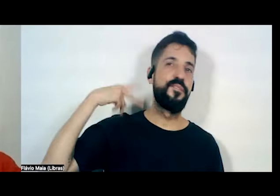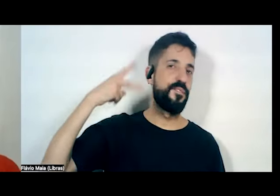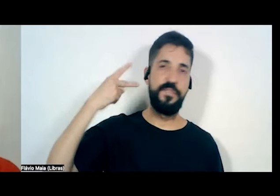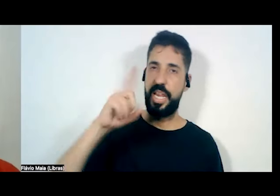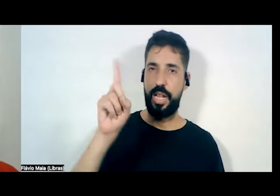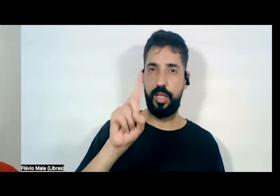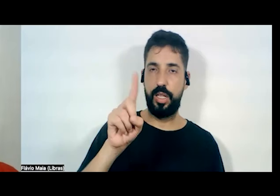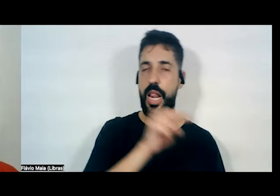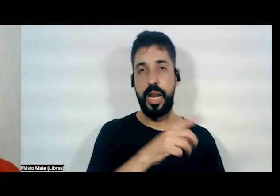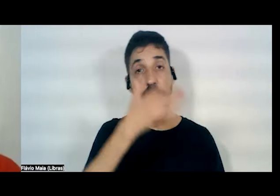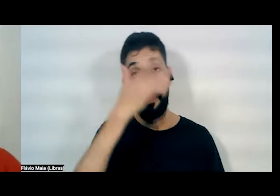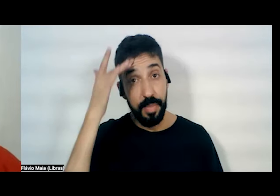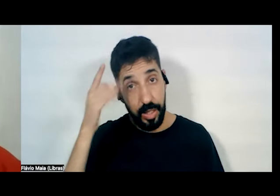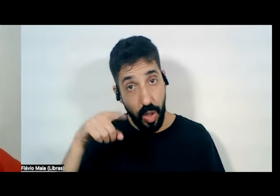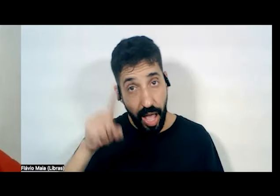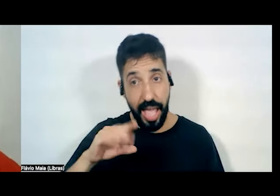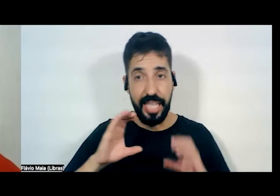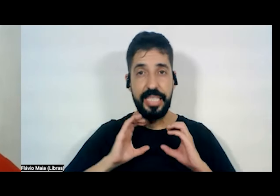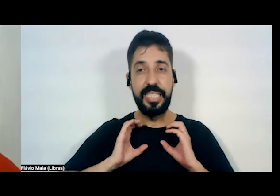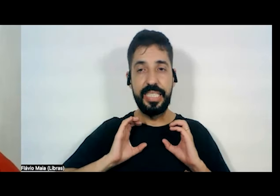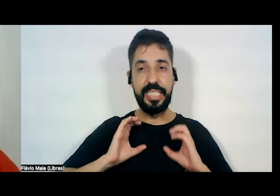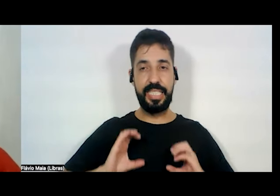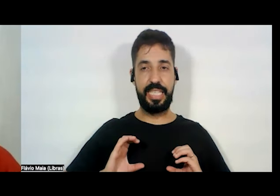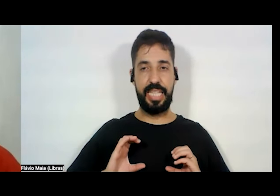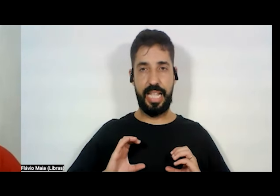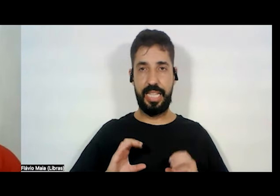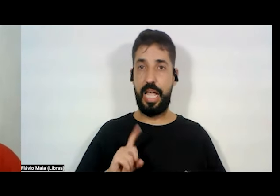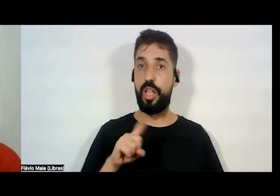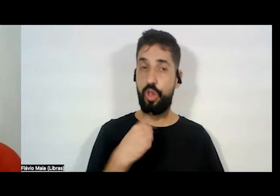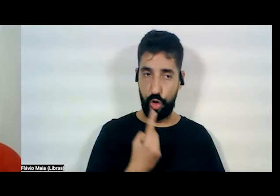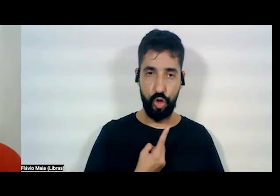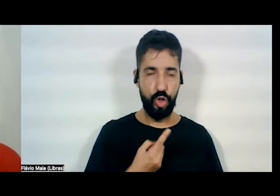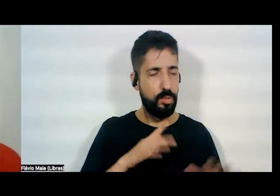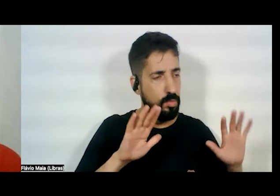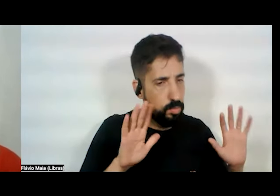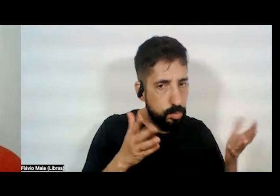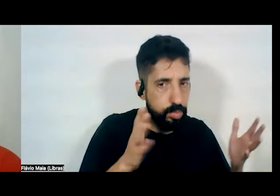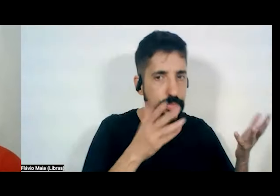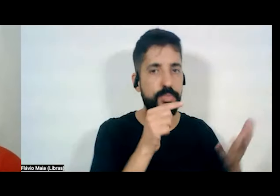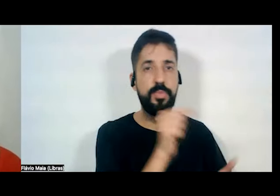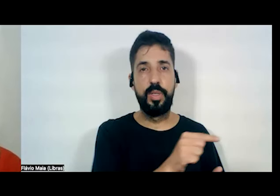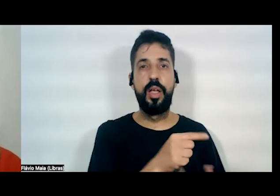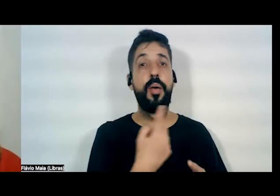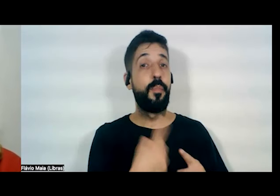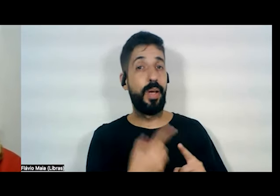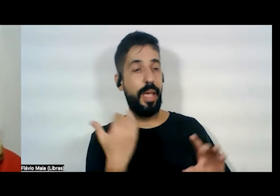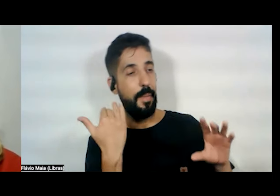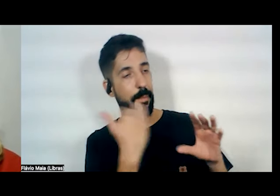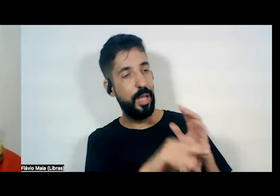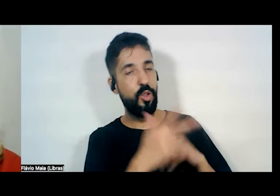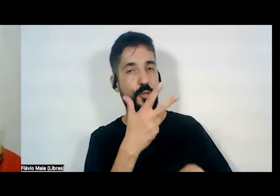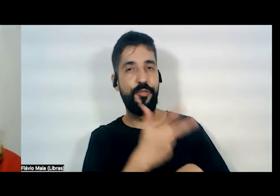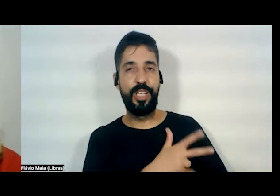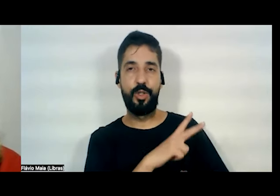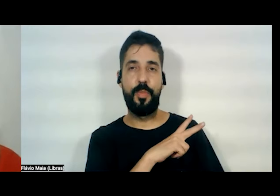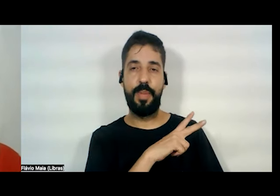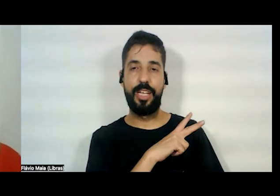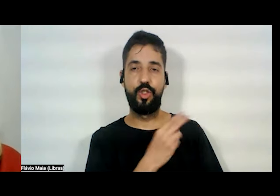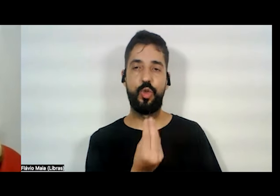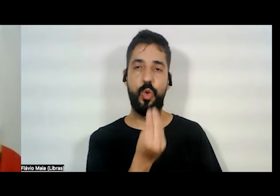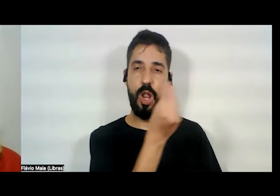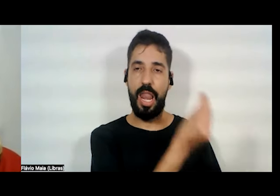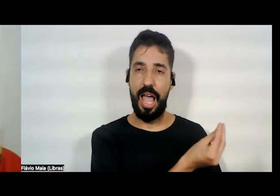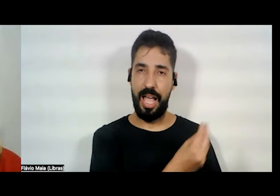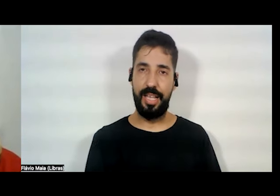uma cidadã que nós ativamos ao enviar um vídeo pessoal, não